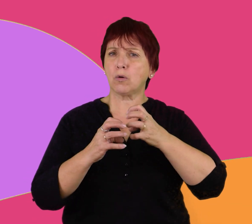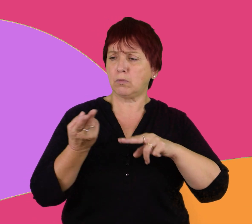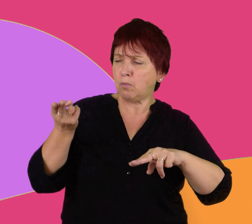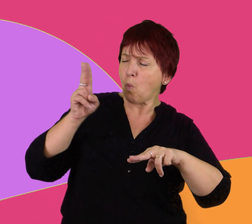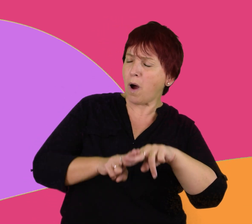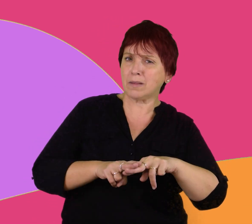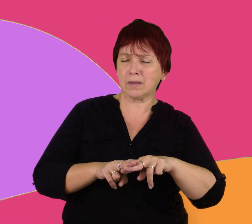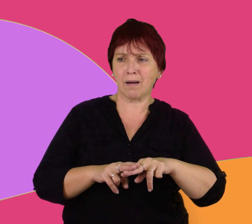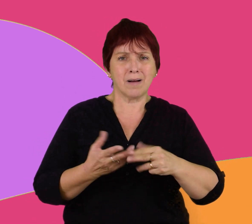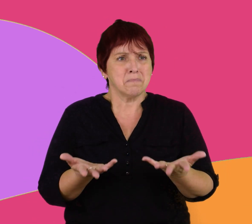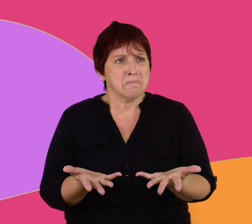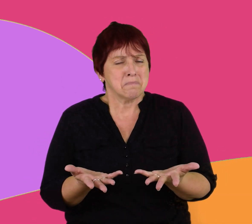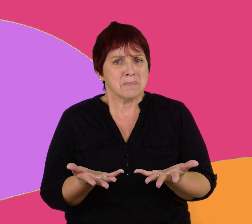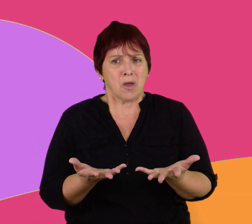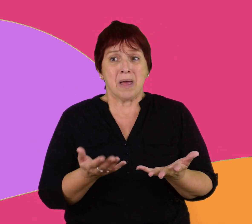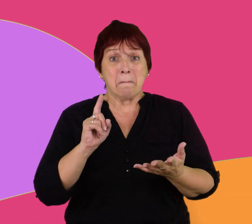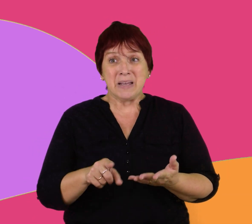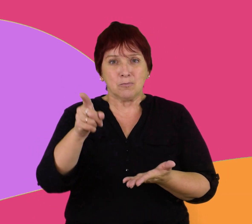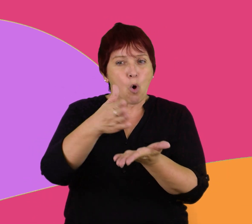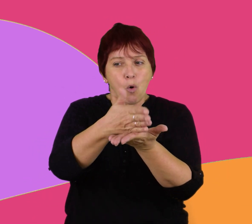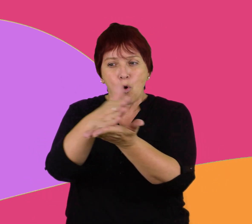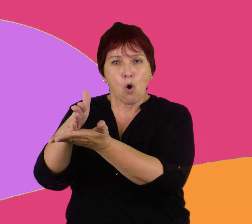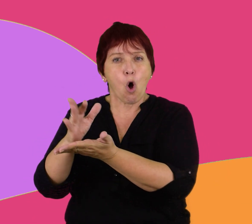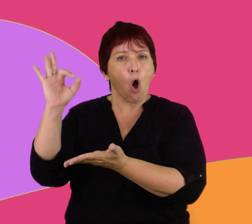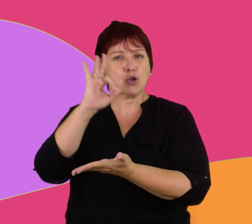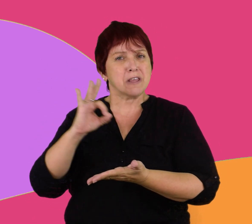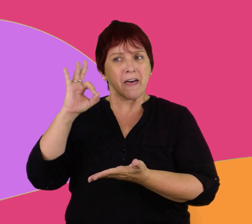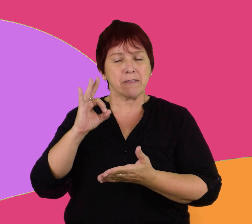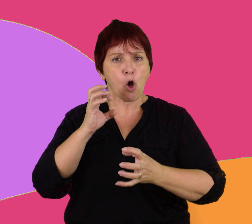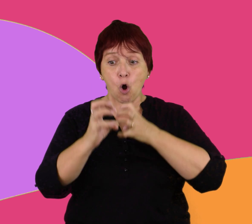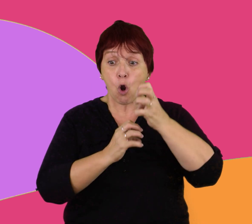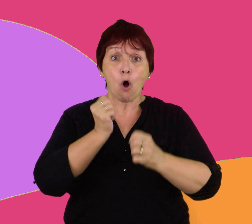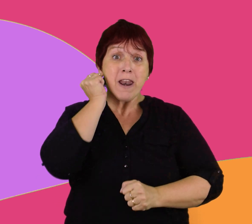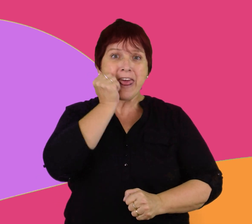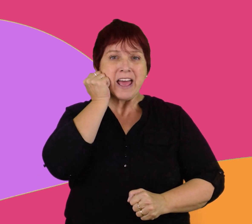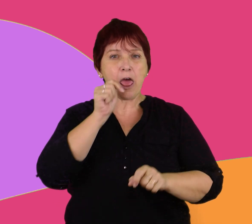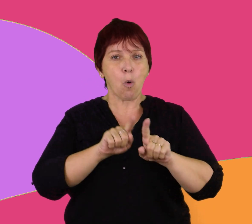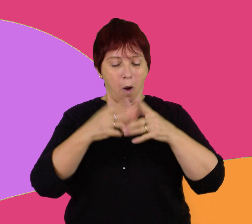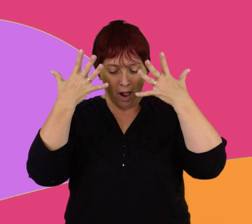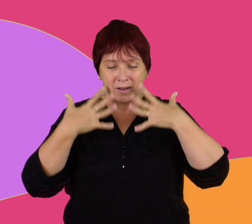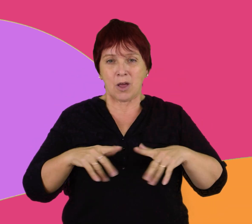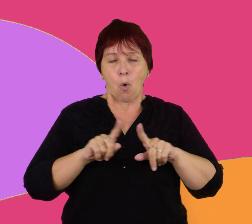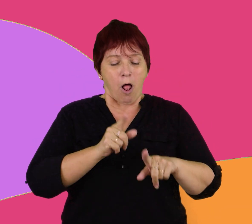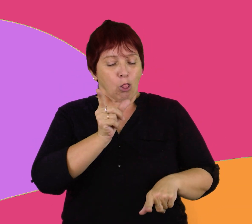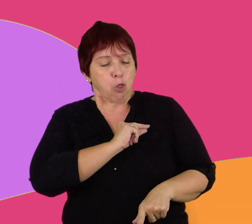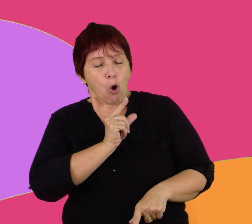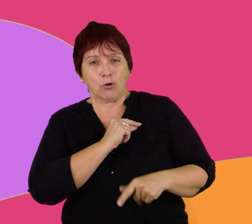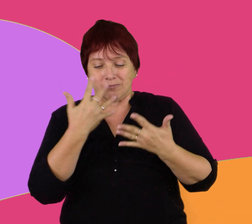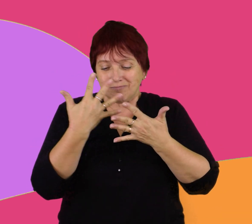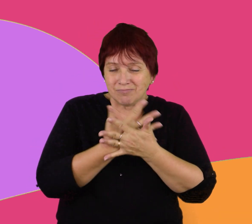El color de la muerte Actualmente, en Occidente, el negro es el color del duelo,